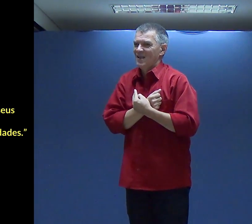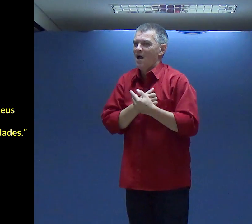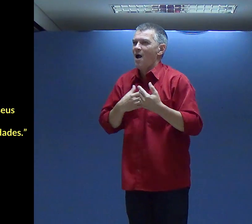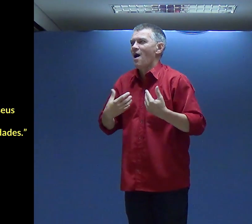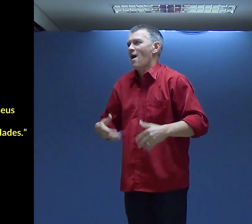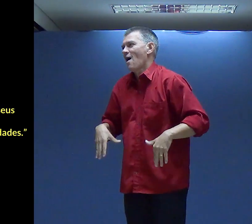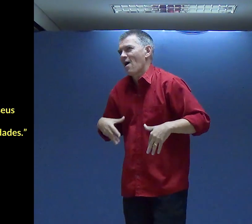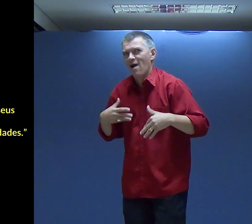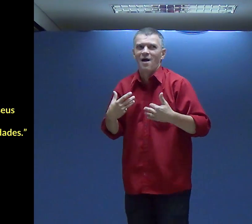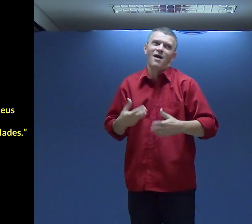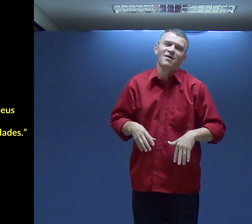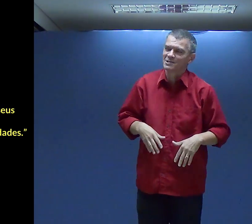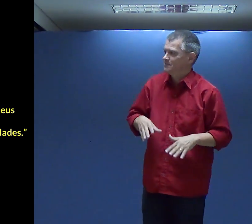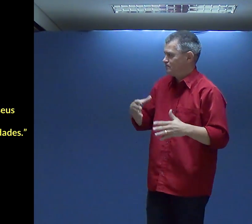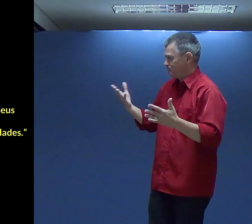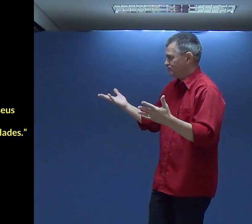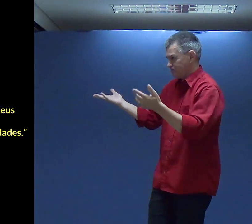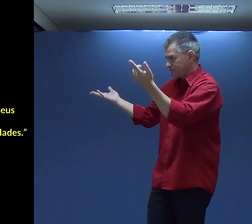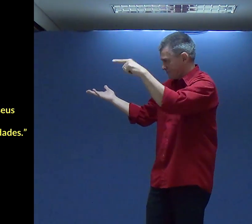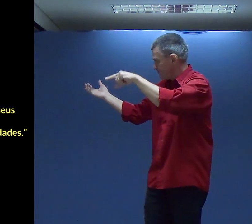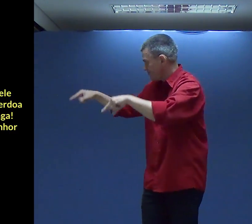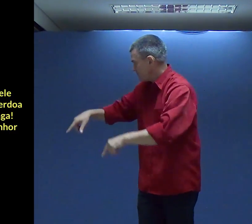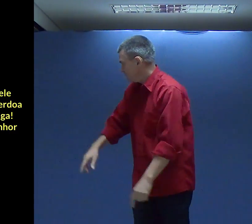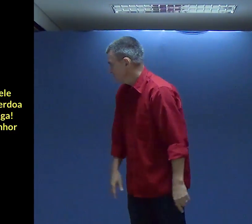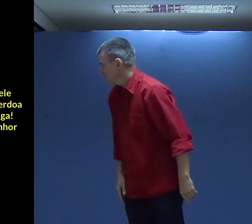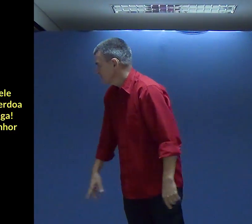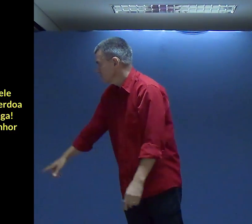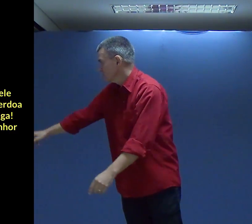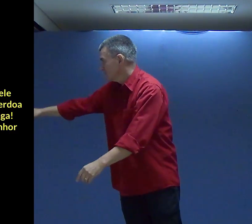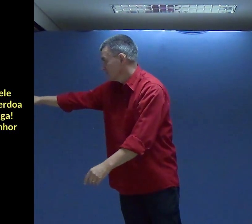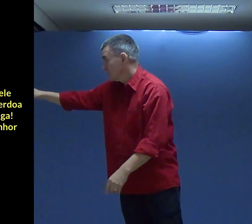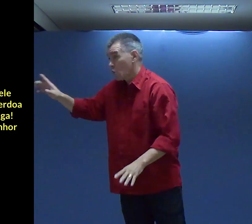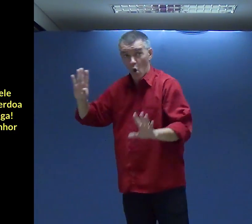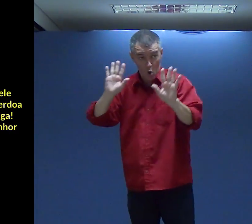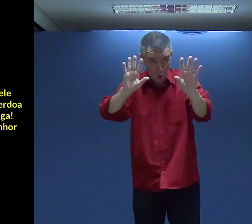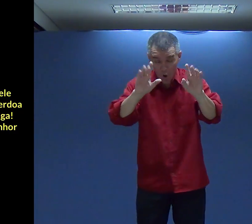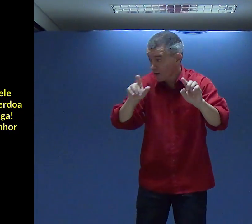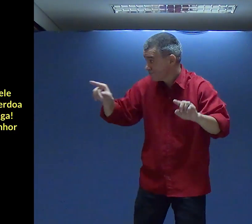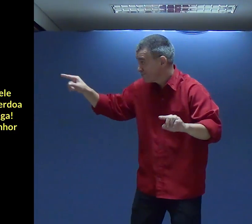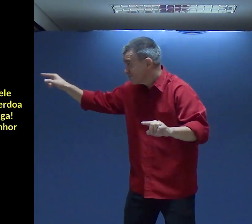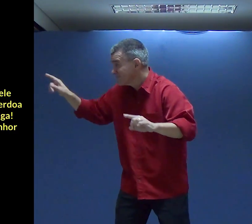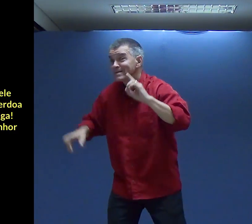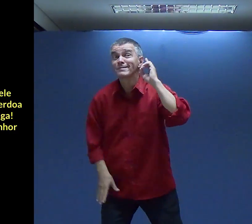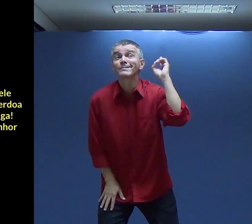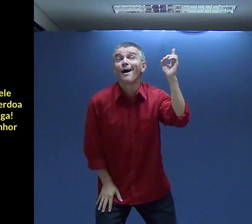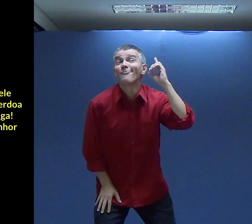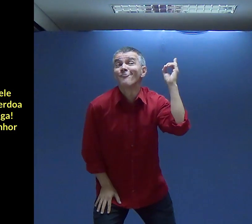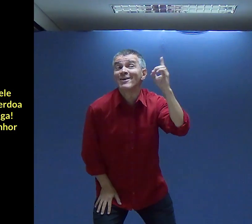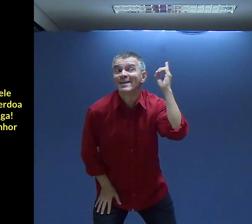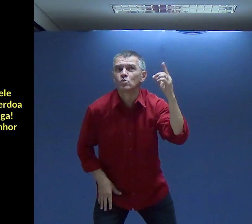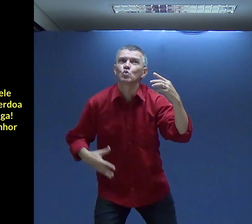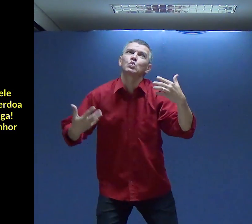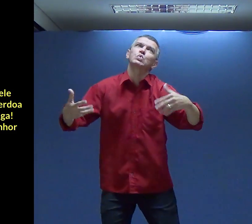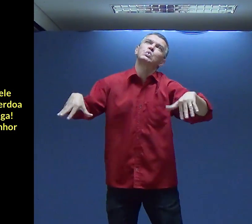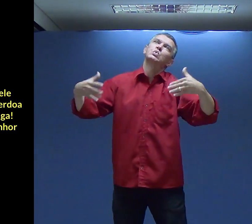Deixe Deus entrar E o perdão de Deus entrar no seu coração Vou te convocar O que aconteceu?